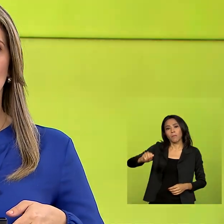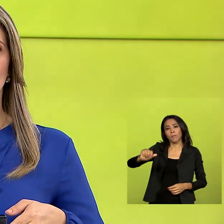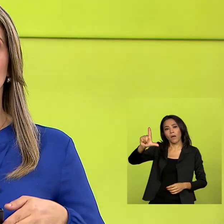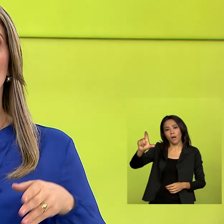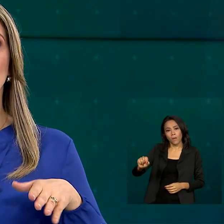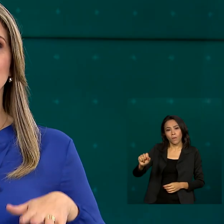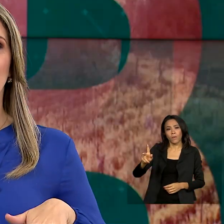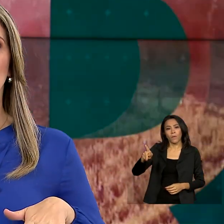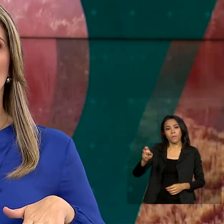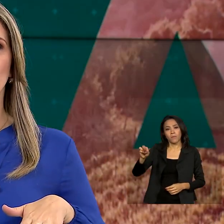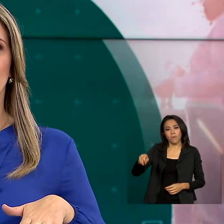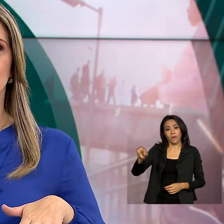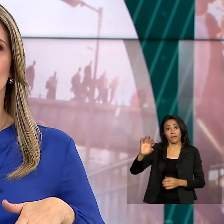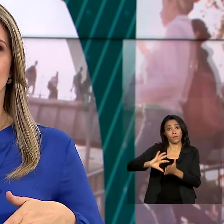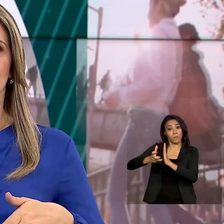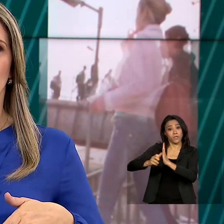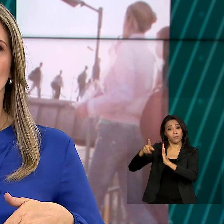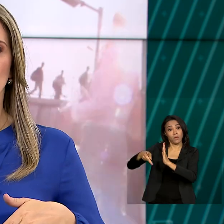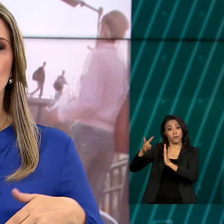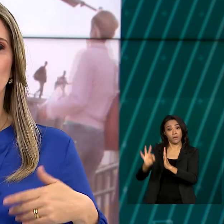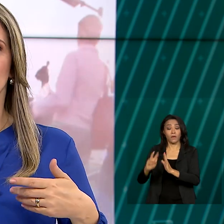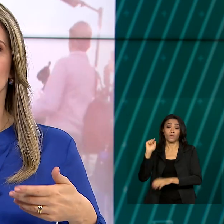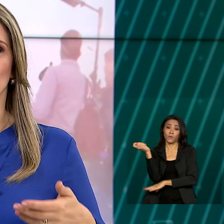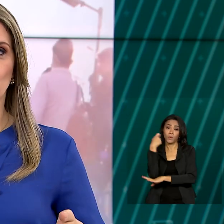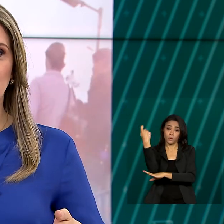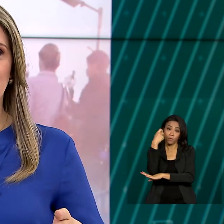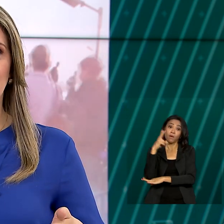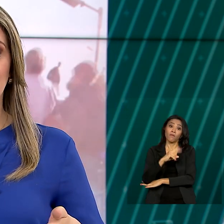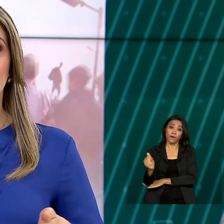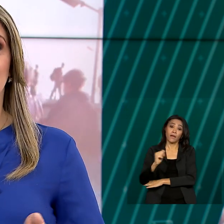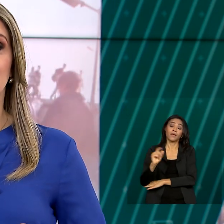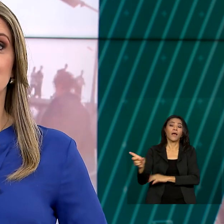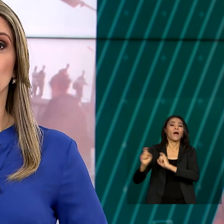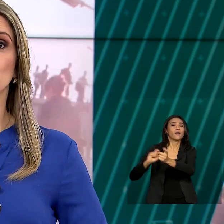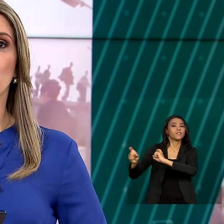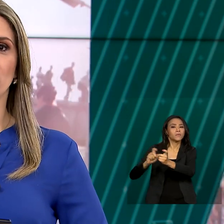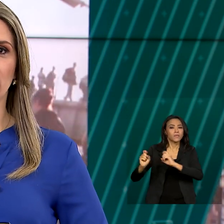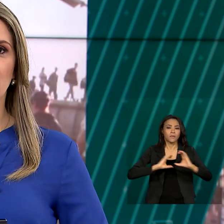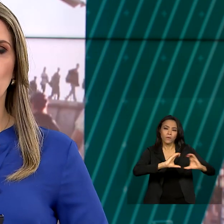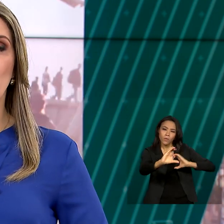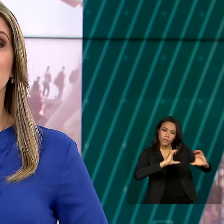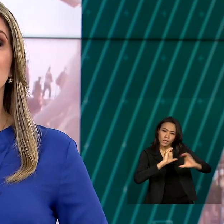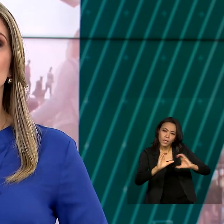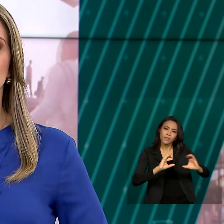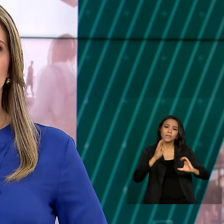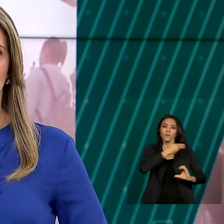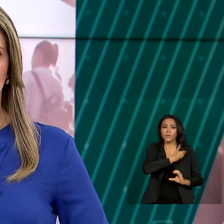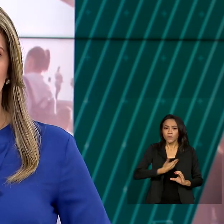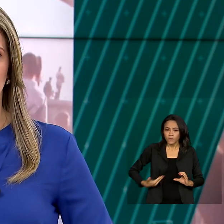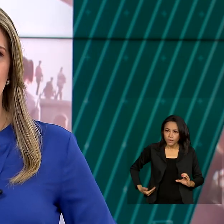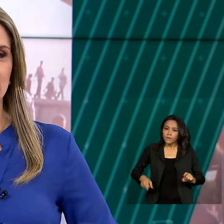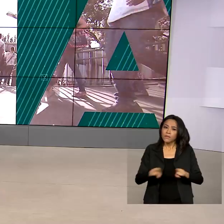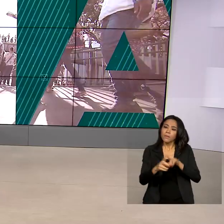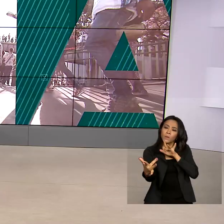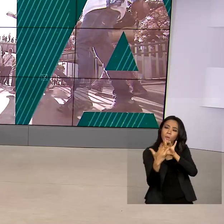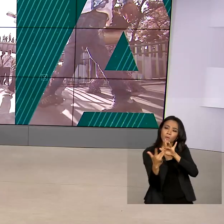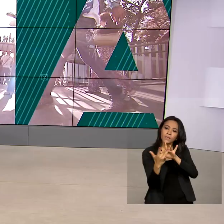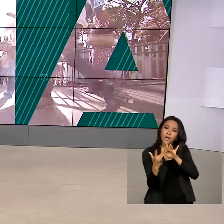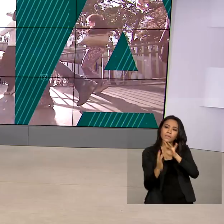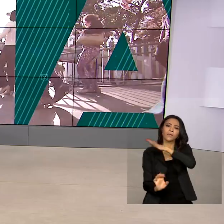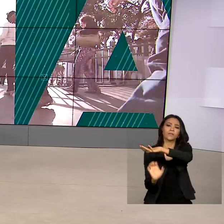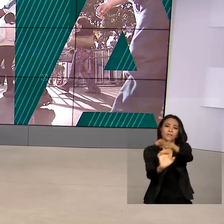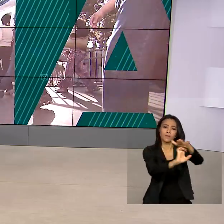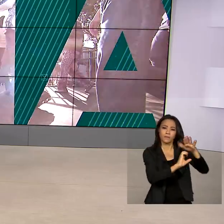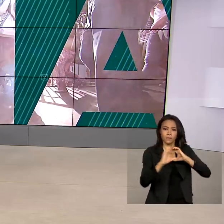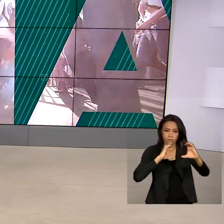Grande do Sul, vai comandar a comunicação estatal, a comunicação pública e a relação do governo com a mídia privada. No